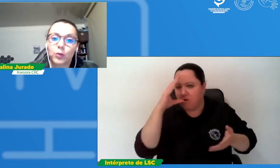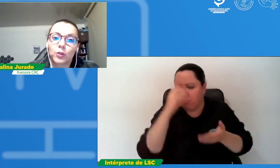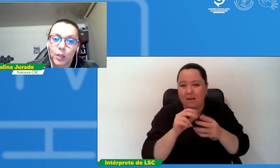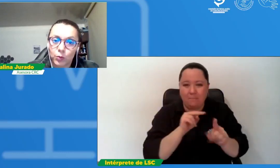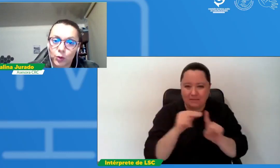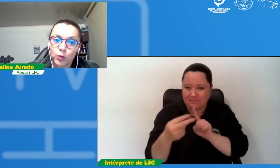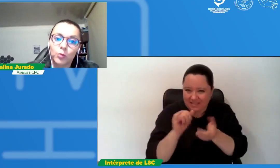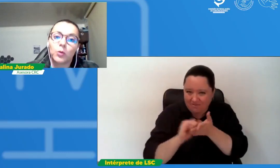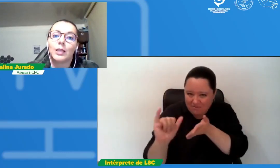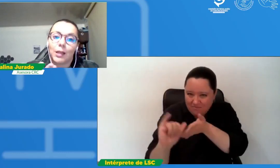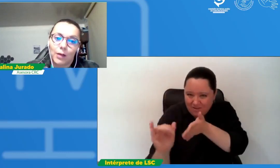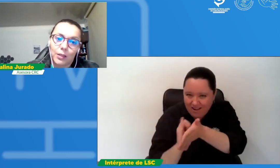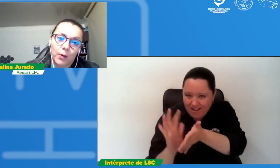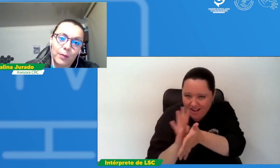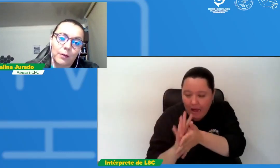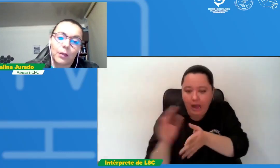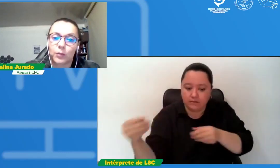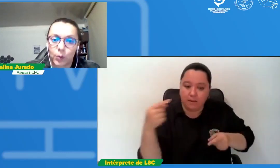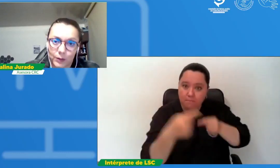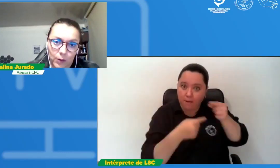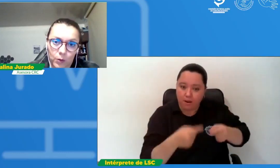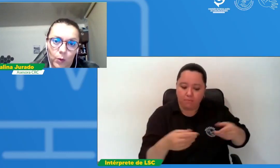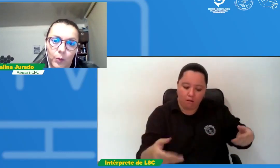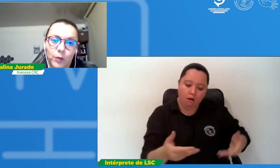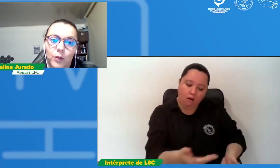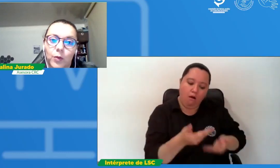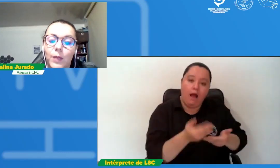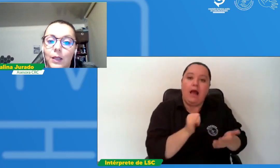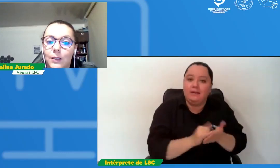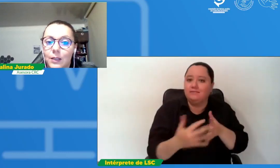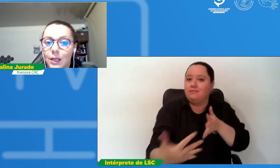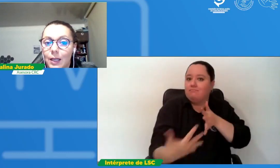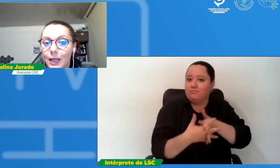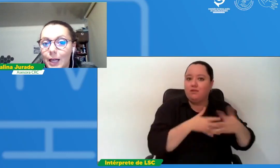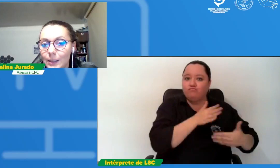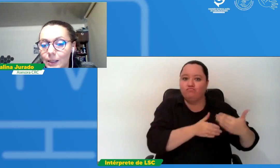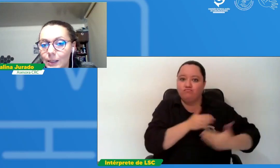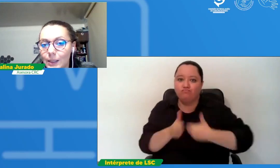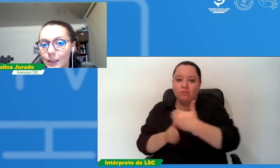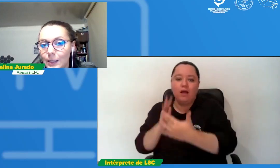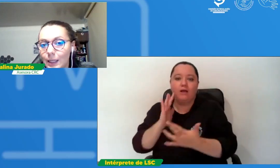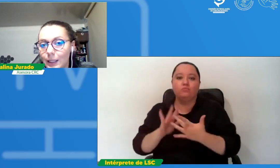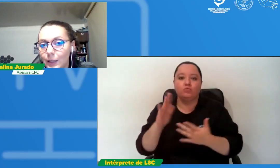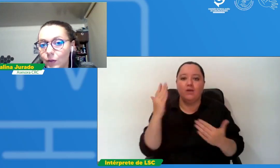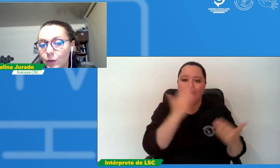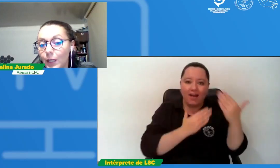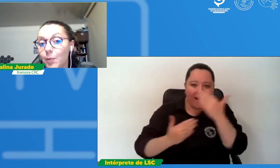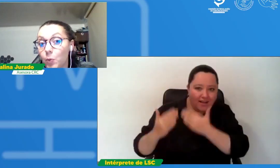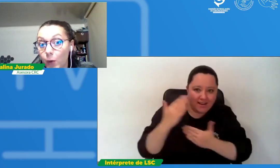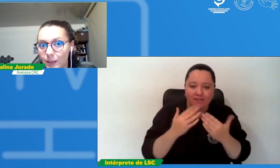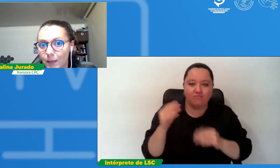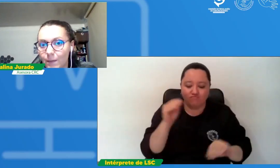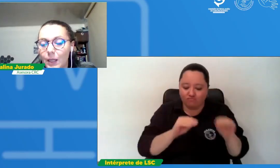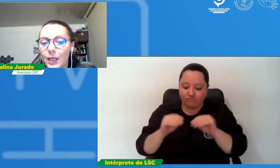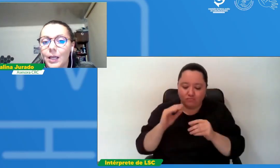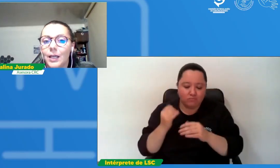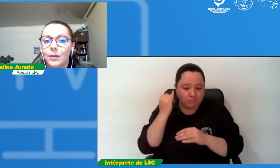tener un insumo y que vaya obviamente en consecuencia con todo el proceso desde el análisis y desde la creación de la propuesta entonces